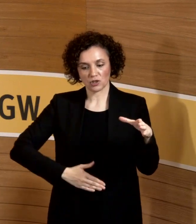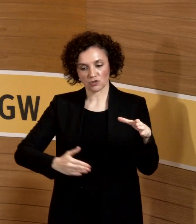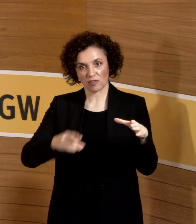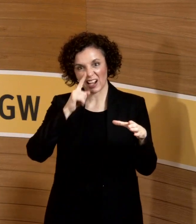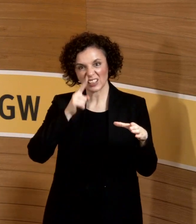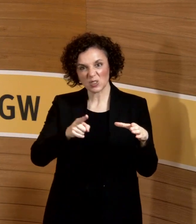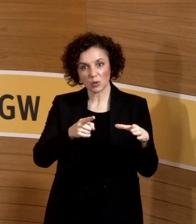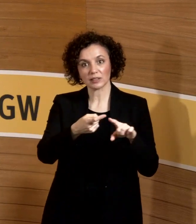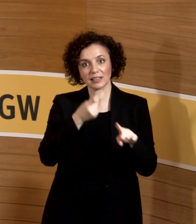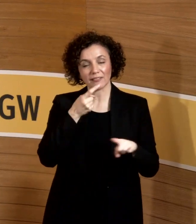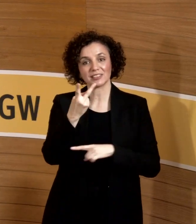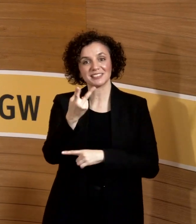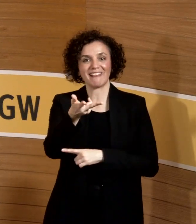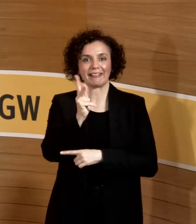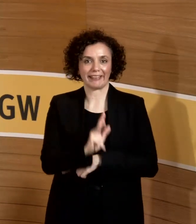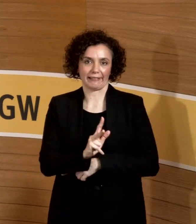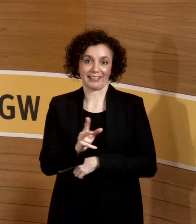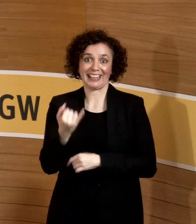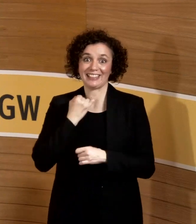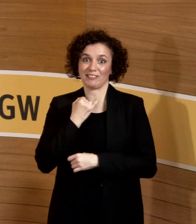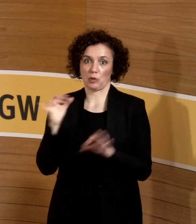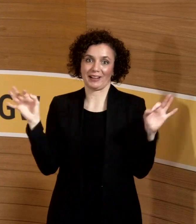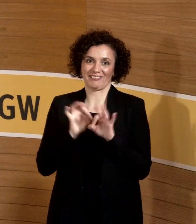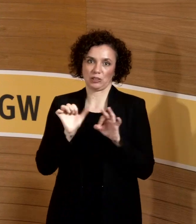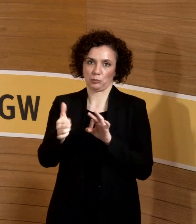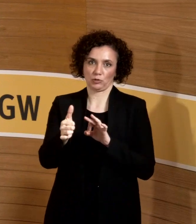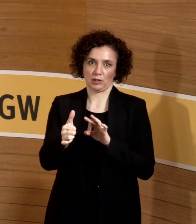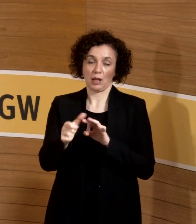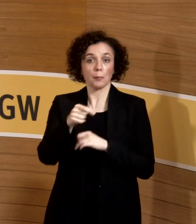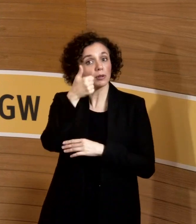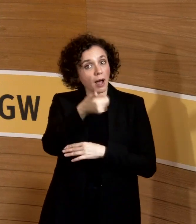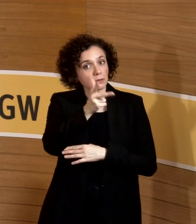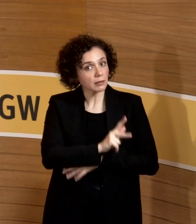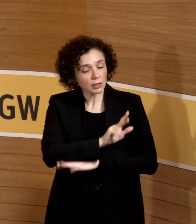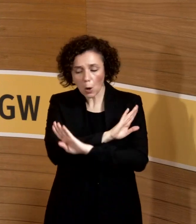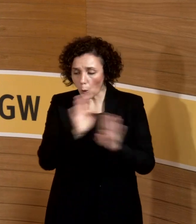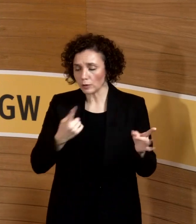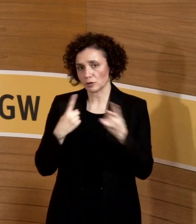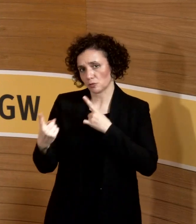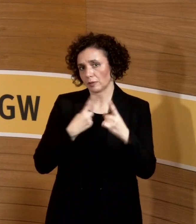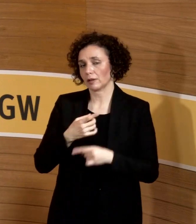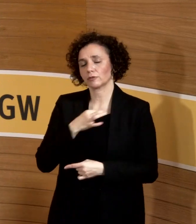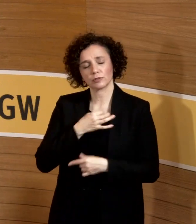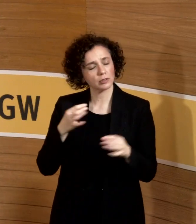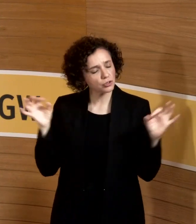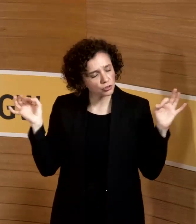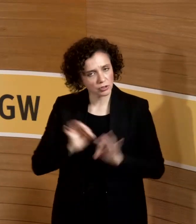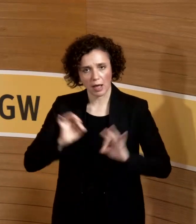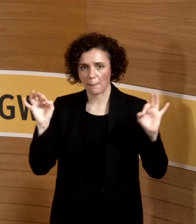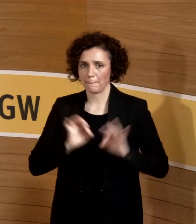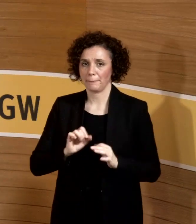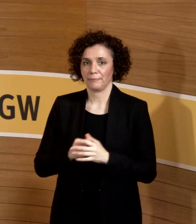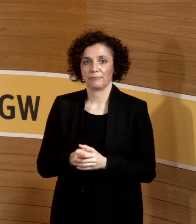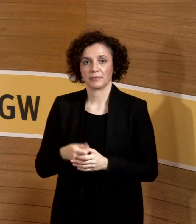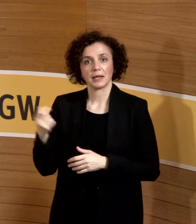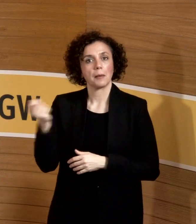immer noch keine individuelle Gefährdungsbeurteilung bekommen hat. Das ist ein Armutszeugnis. Und Betriebsärzte sind, ich würde sagen, nicht